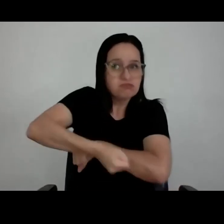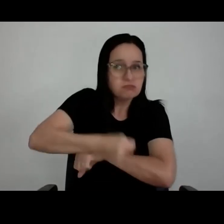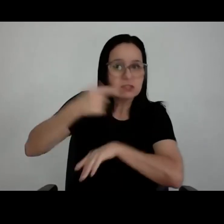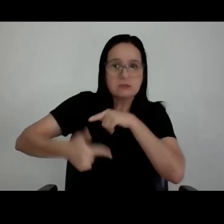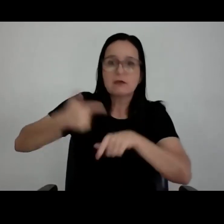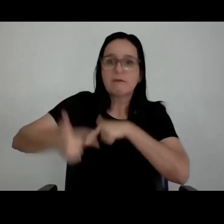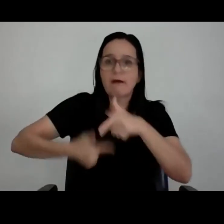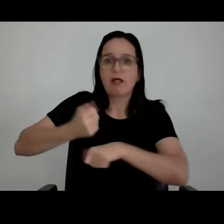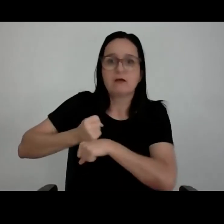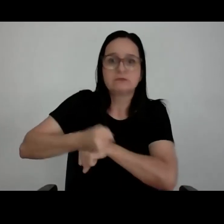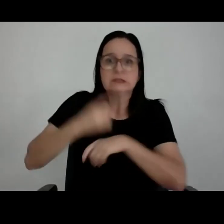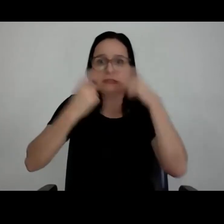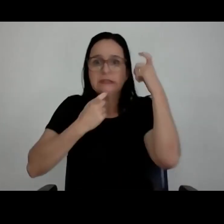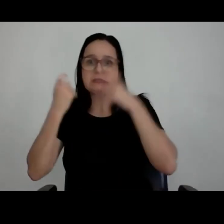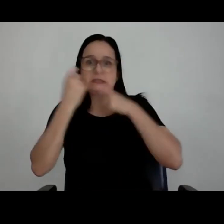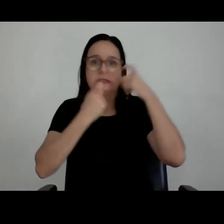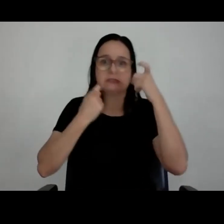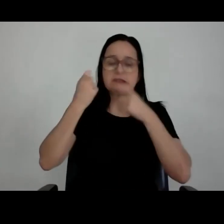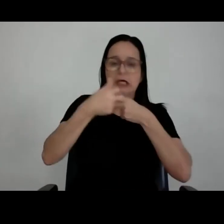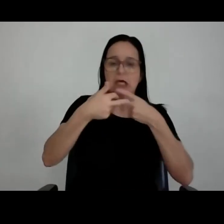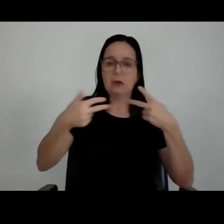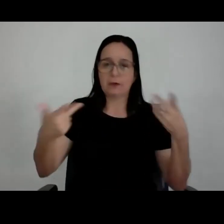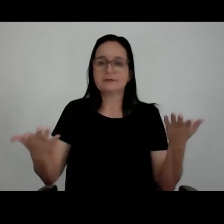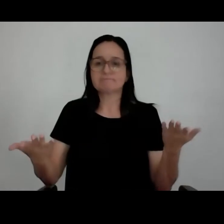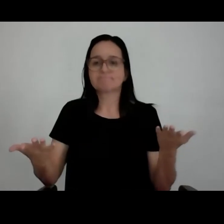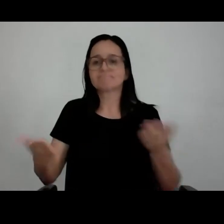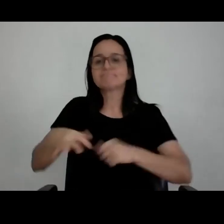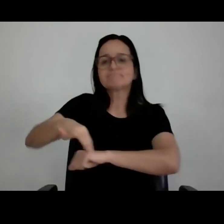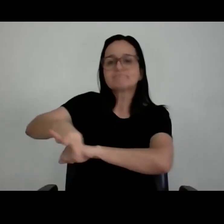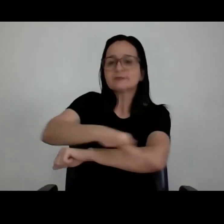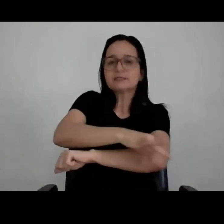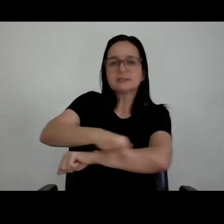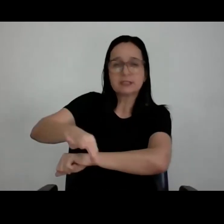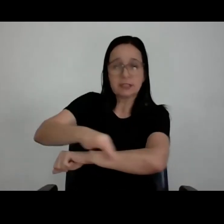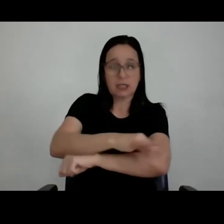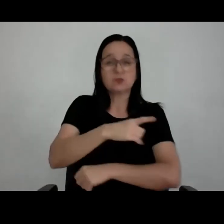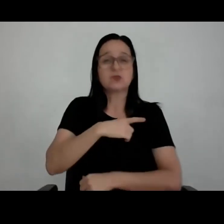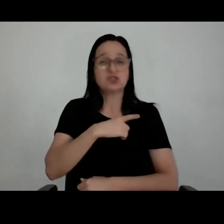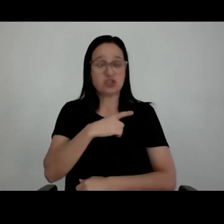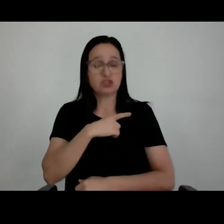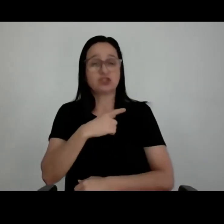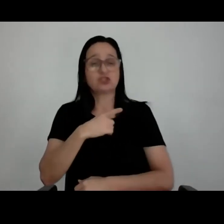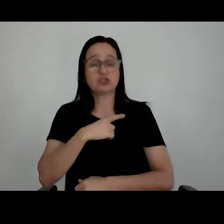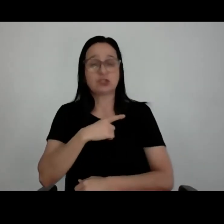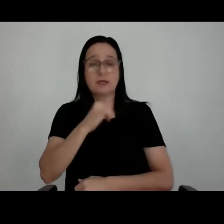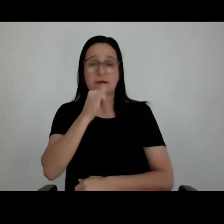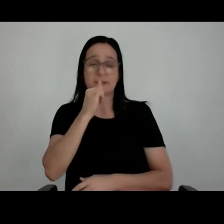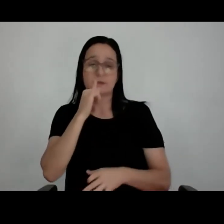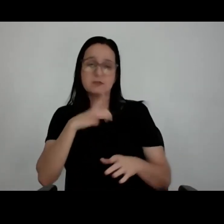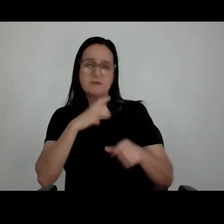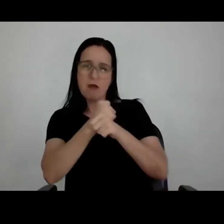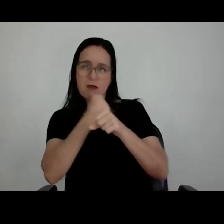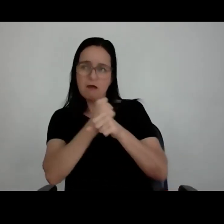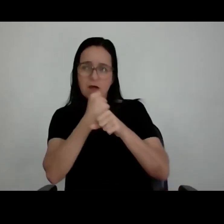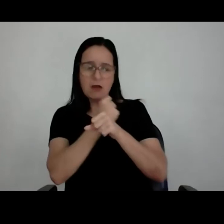Muita preocupação. Então, ou a arquitetura tem isso. Para você conseguir botar aquele teu castelinho de pé, para você conseguir